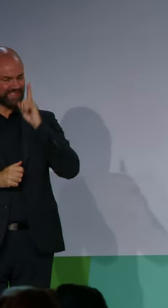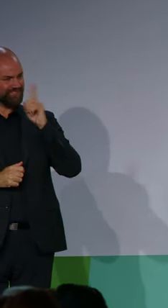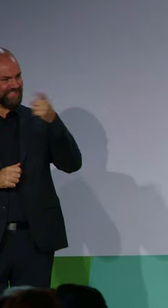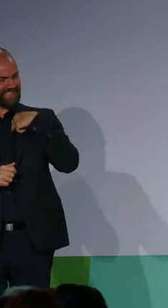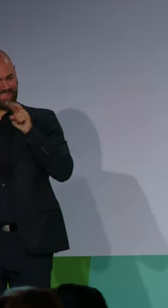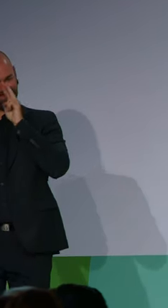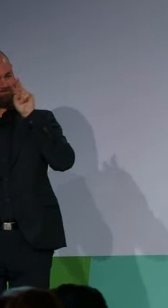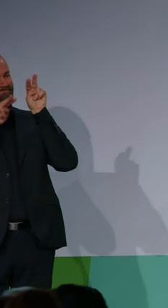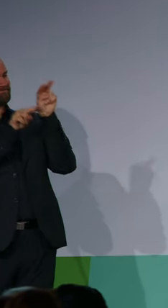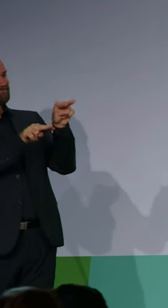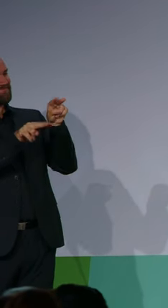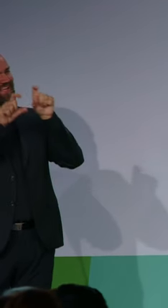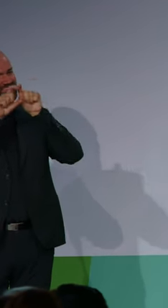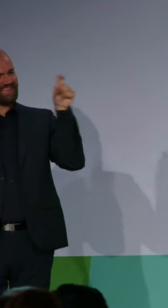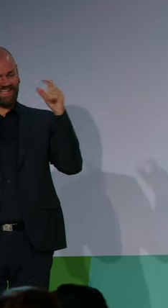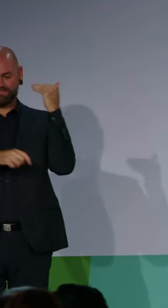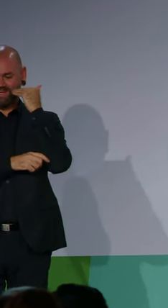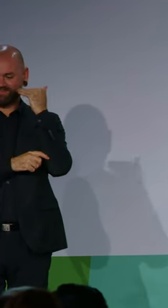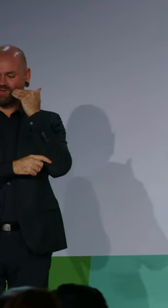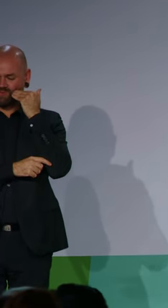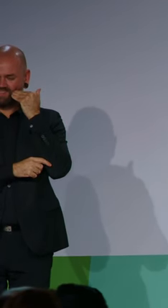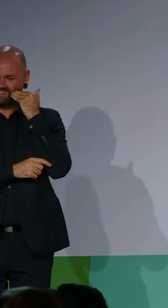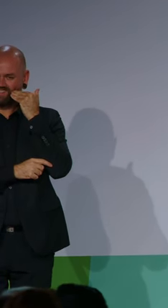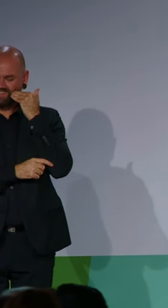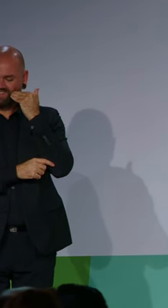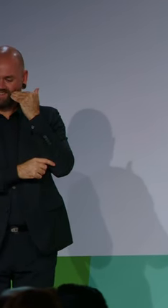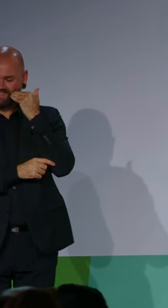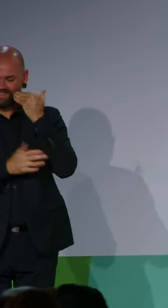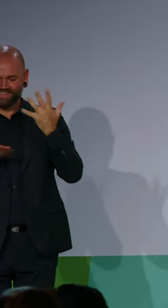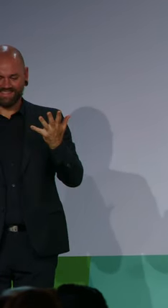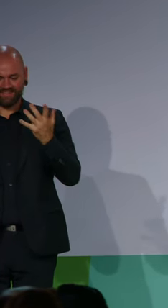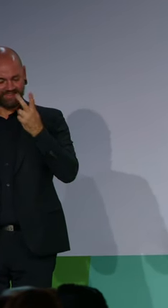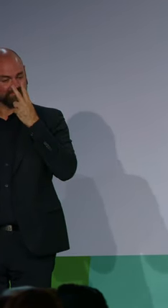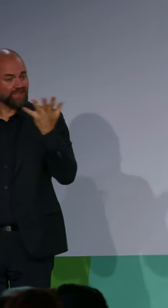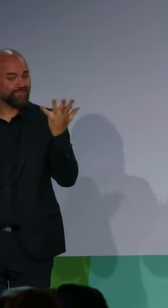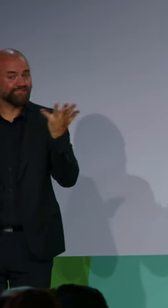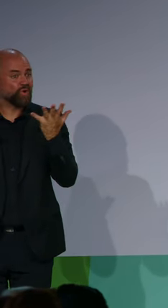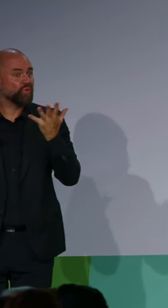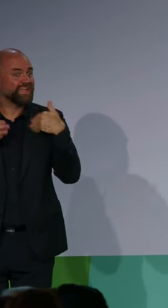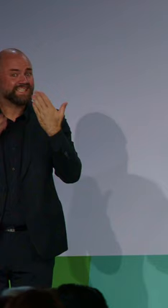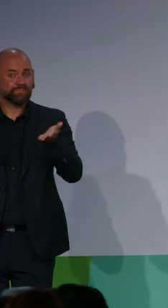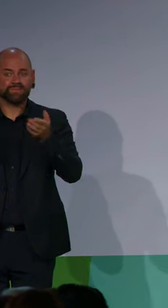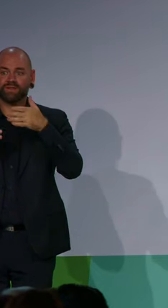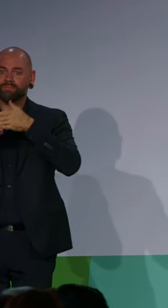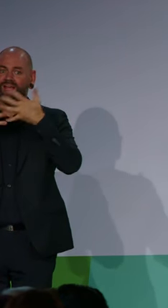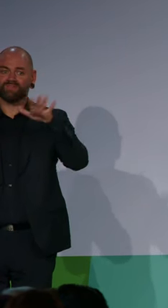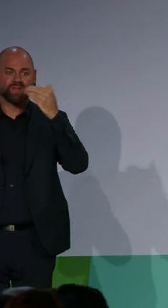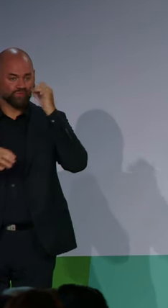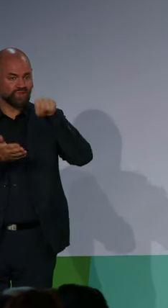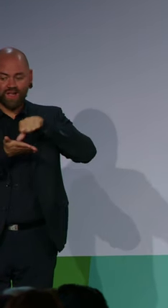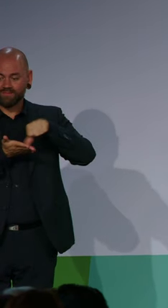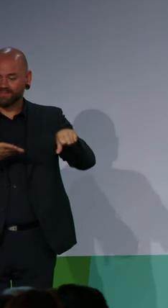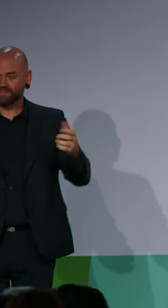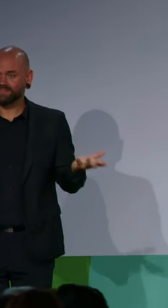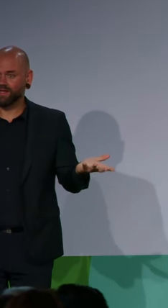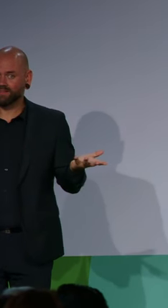Wenn ich an das Thema Mobilität denke, ich habe es glaube ich gerade gesagt mit der deutschen Bahn, oder auch wenn ich an dieses wichtige Thema